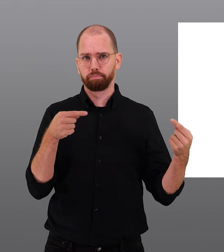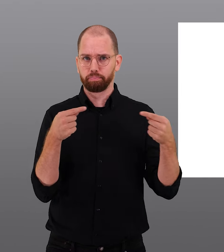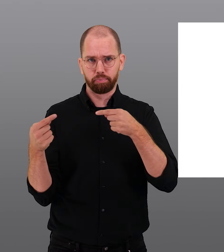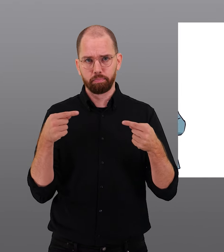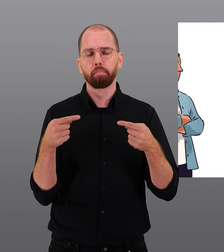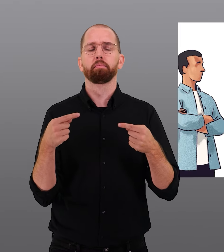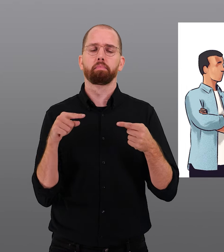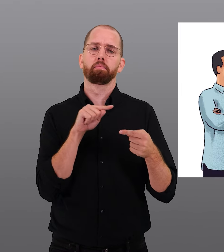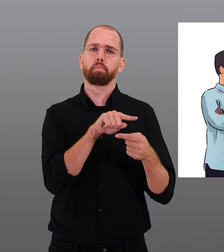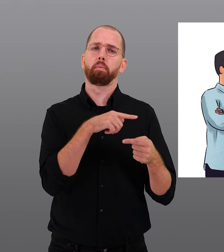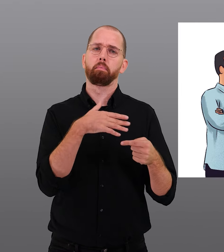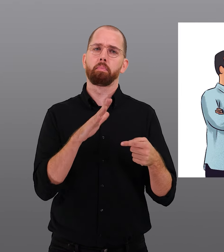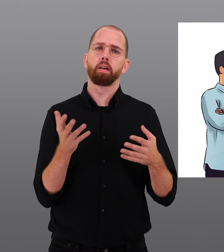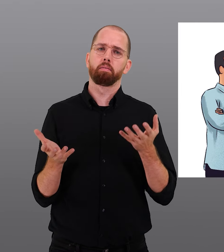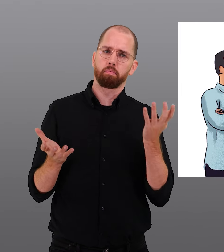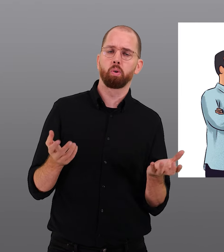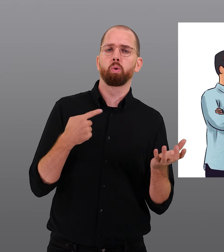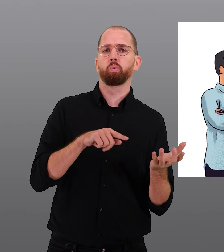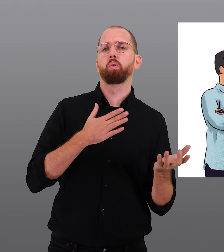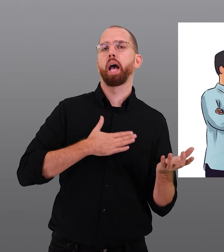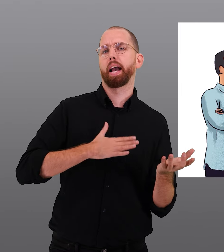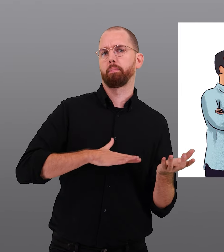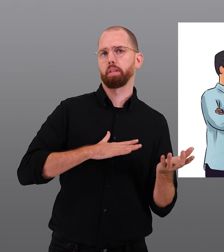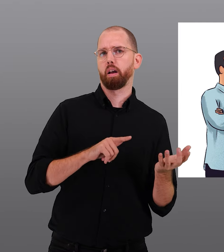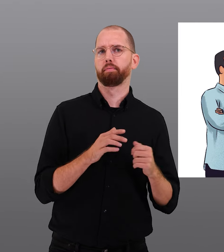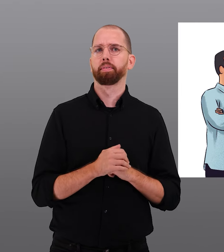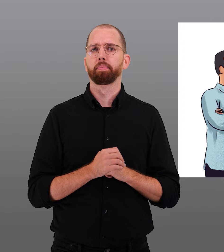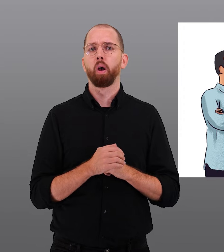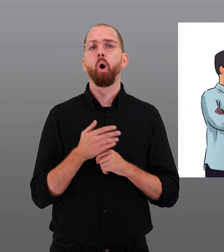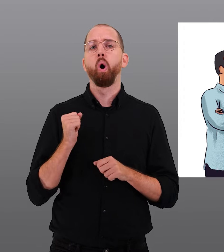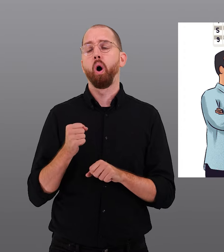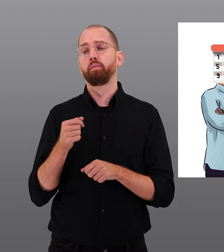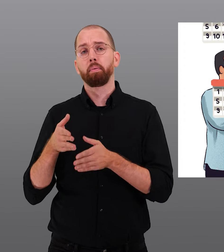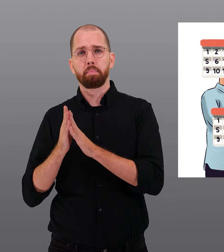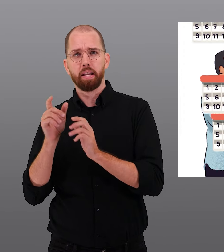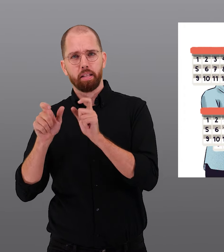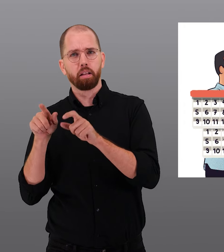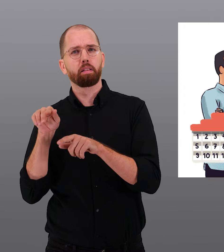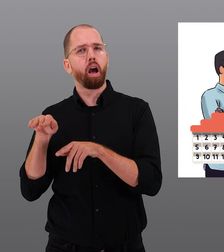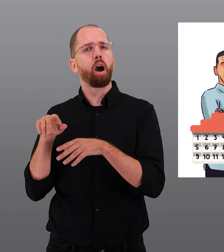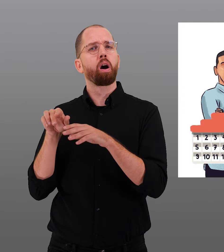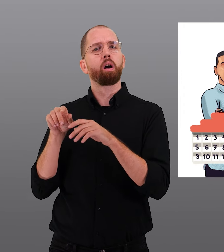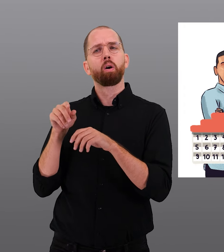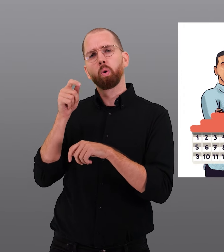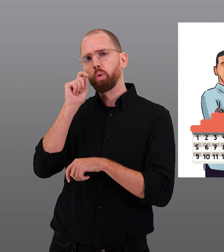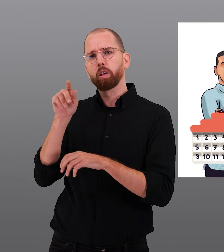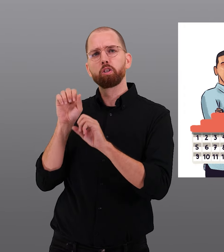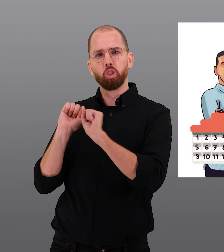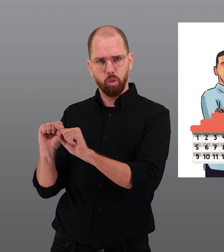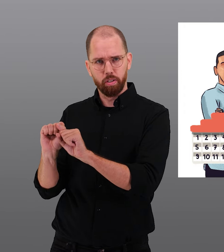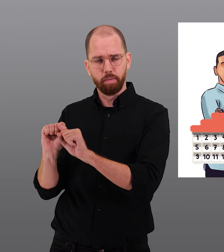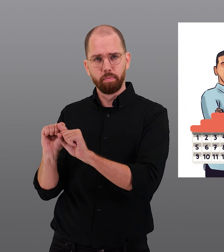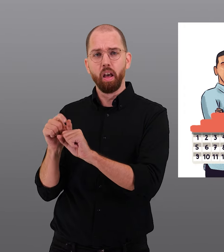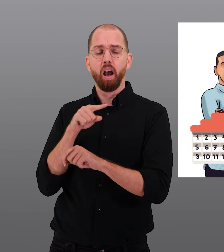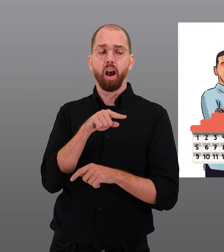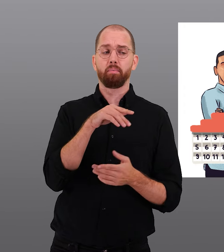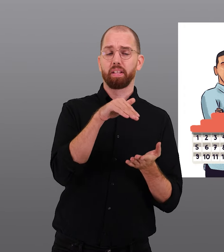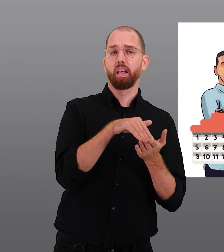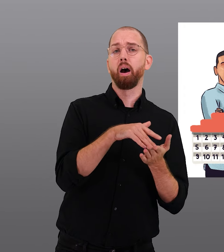Mietenden eine Rolle spielen. Oft geniessen die Mietenden danach einen Kündigungsschutz. Brauchen die Eigentümerinnen ihre